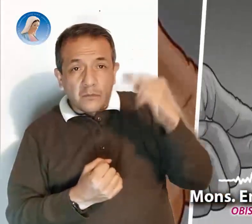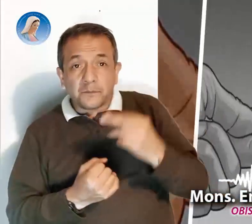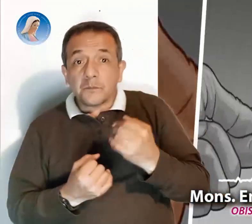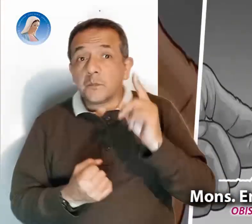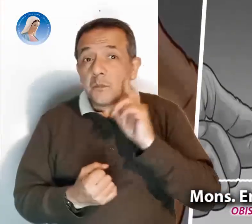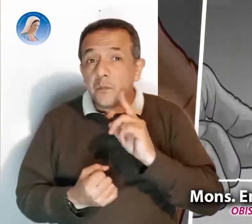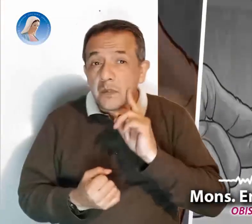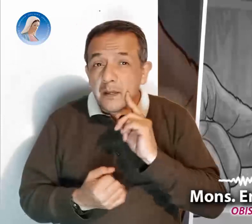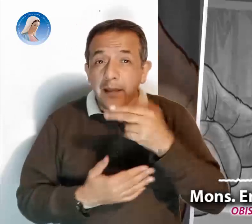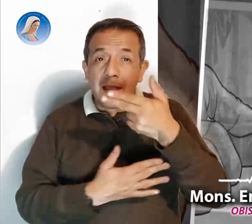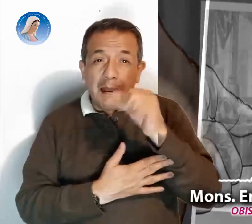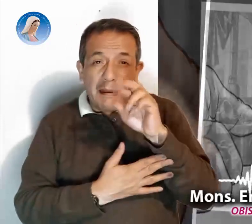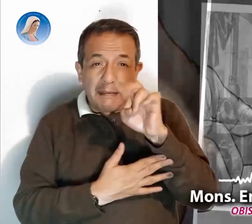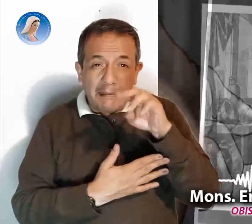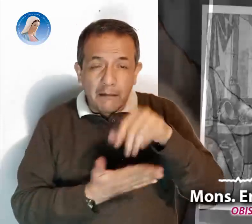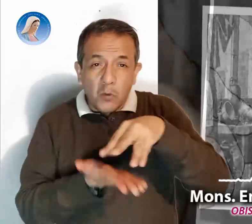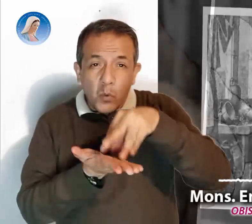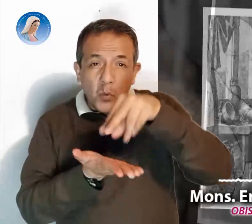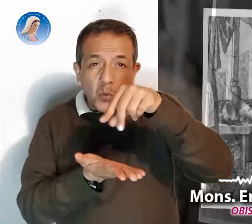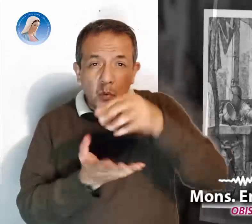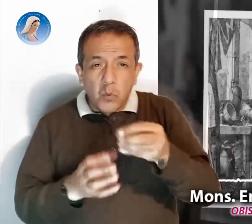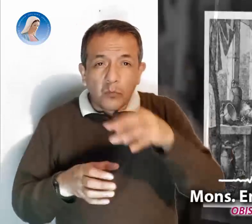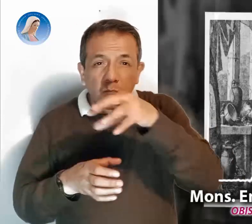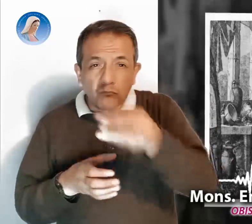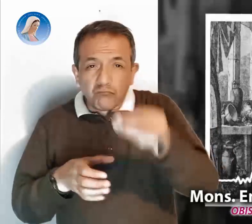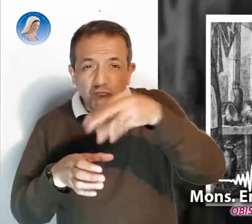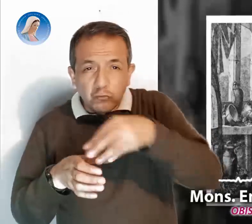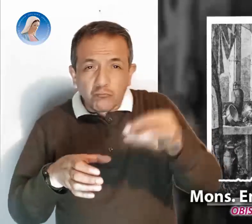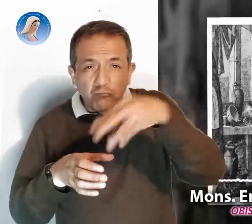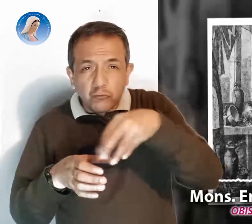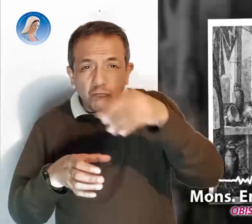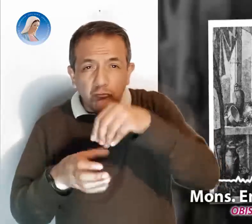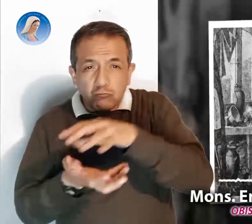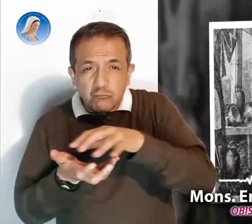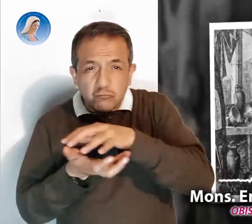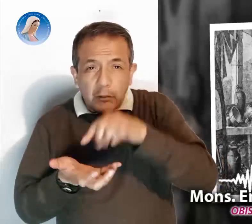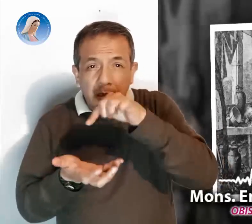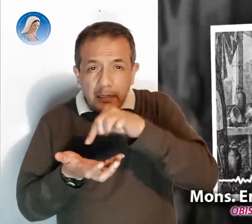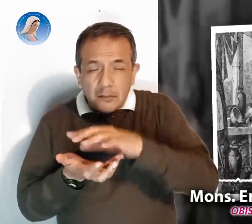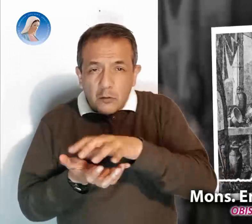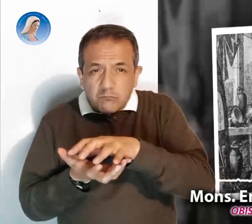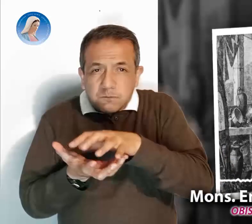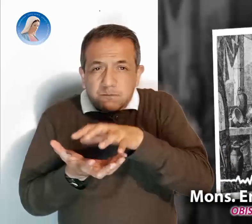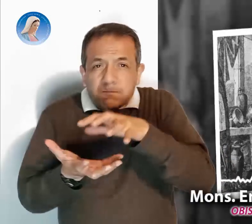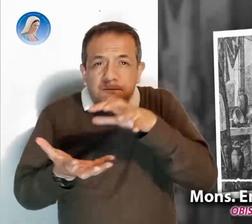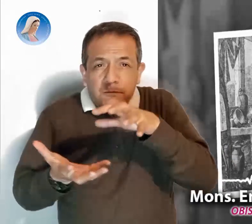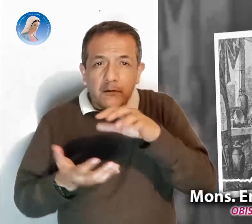mezcla la levadura con la harina para hacerla fermentar, se hace signo de esta esperanza.